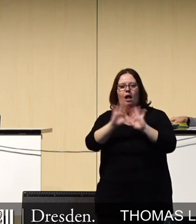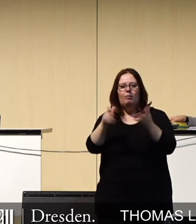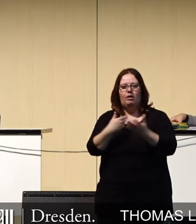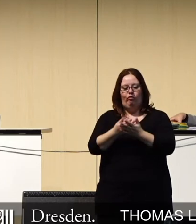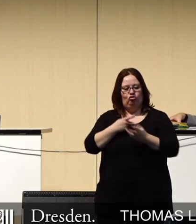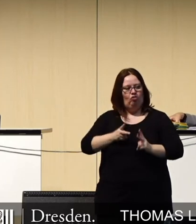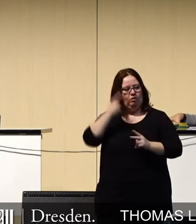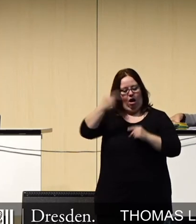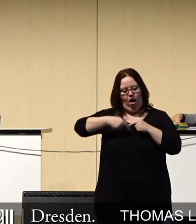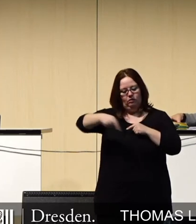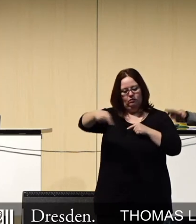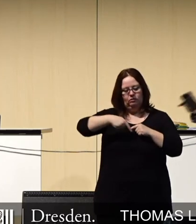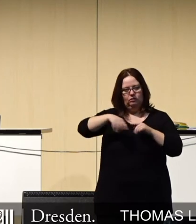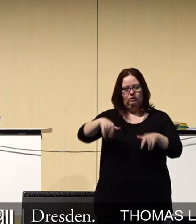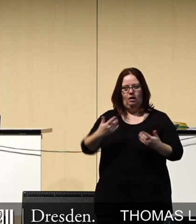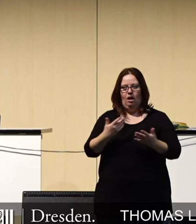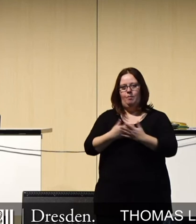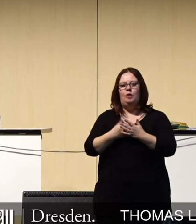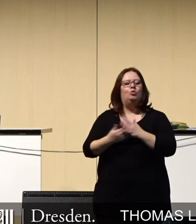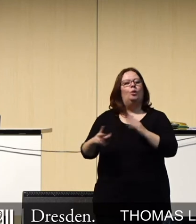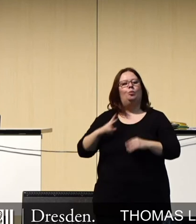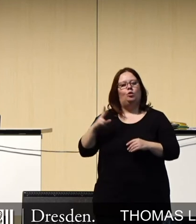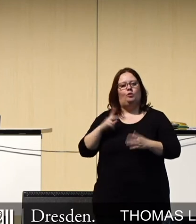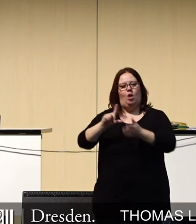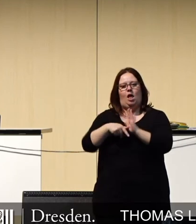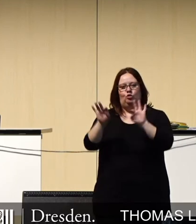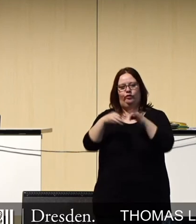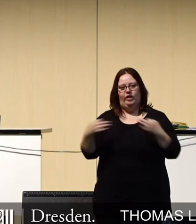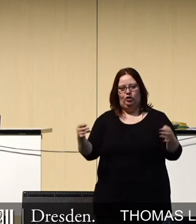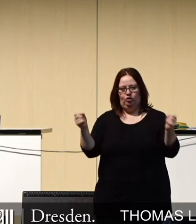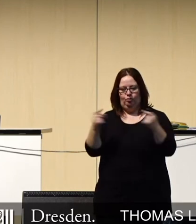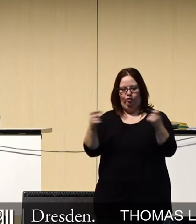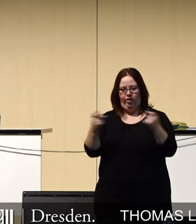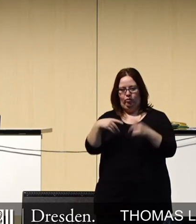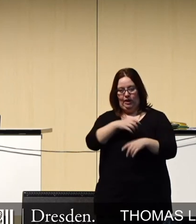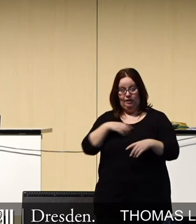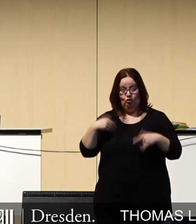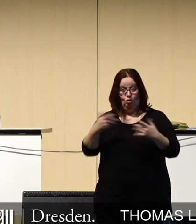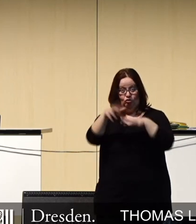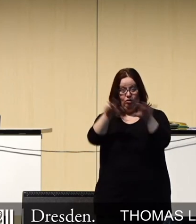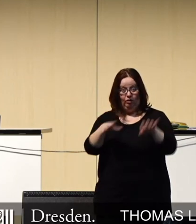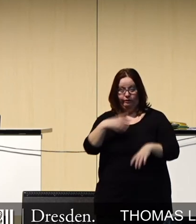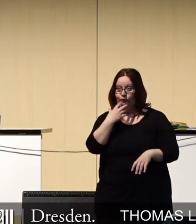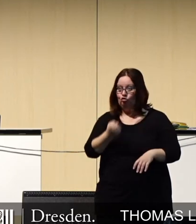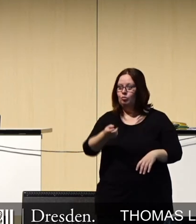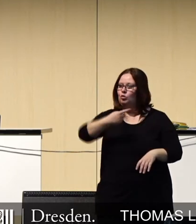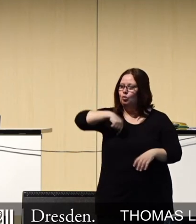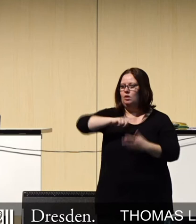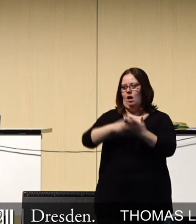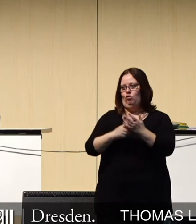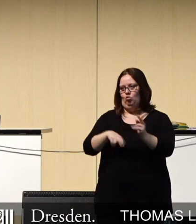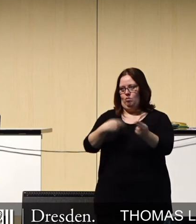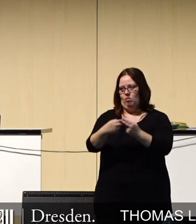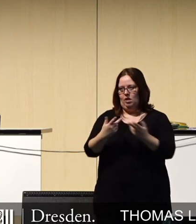uns als Stadtrat noch bevorstehen, um den Ausbau eines modernen und leistungsfähigen Mobilfunknetzes in Dresden so zu gestalten, dass es unseren Anforderungen